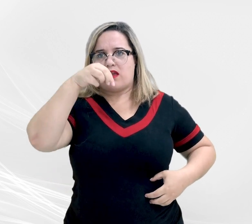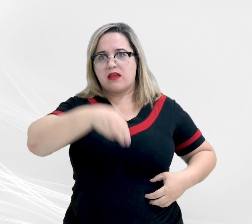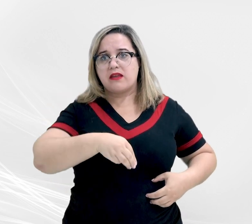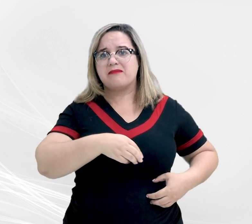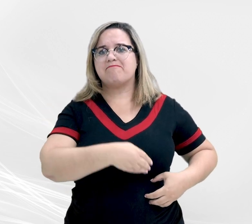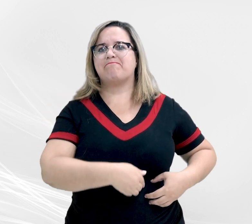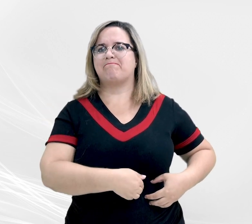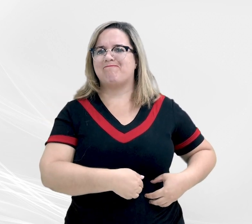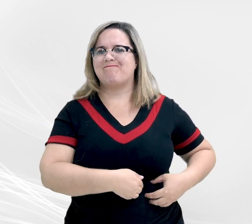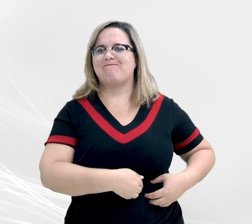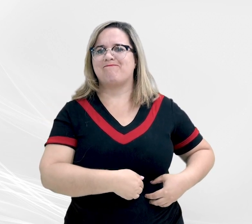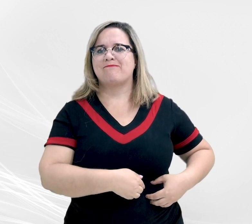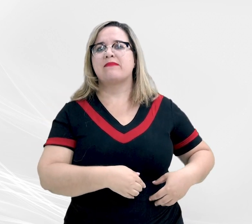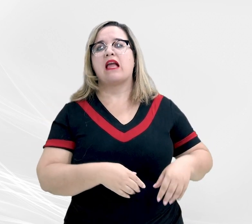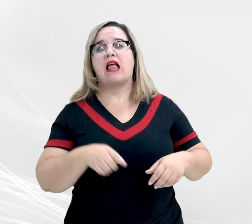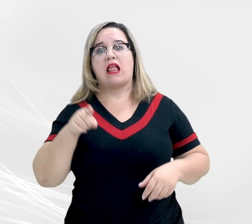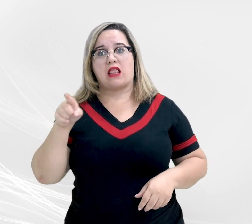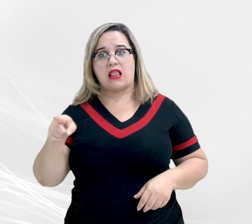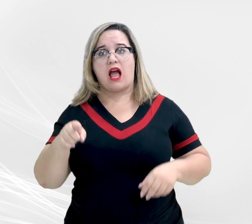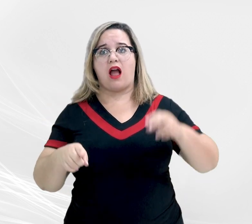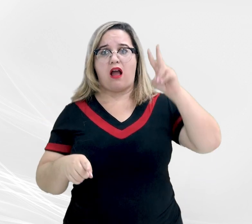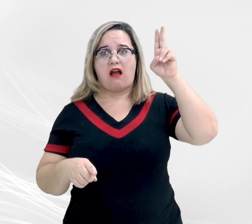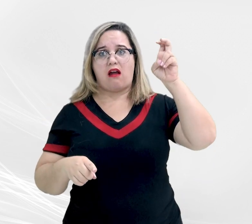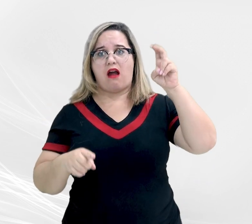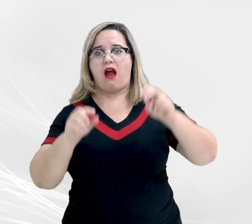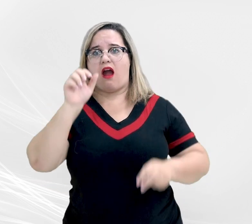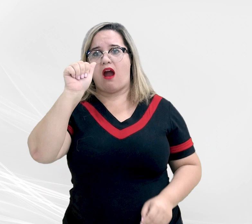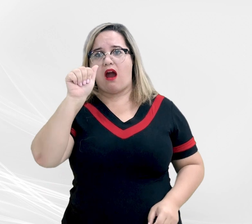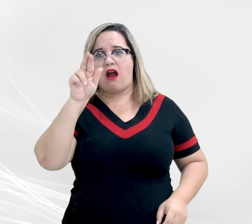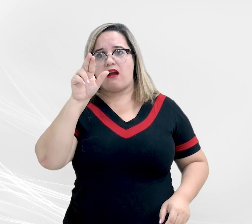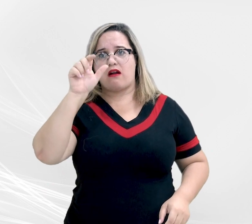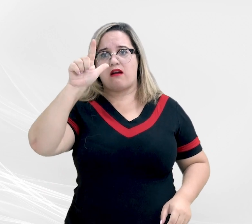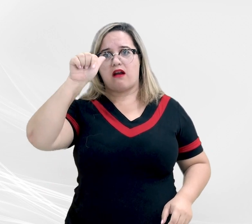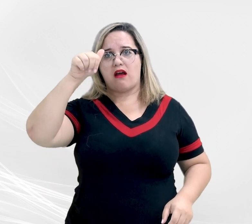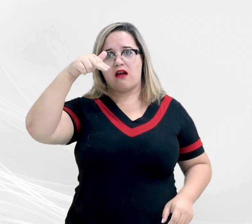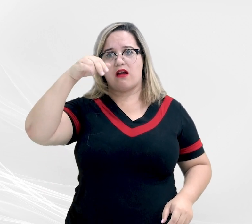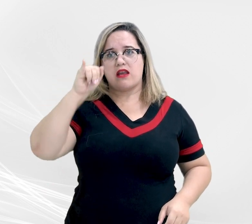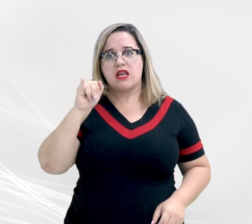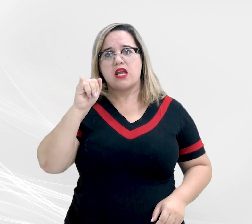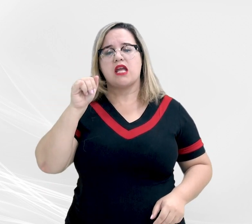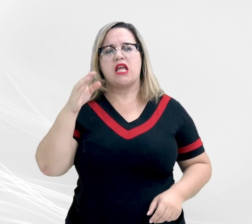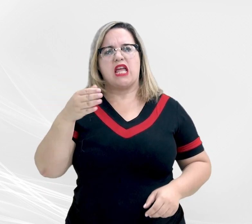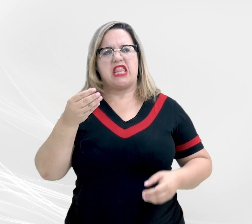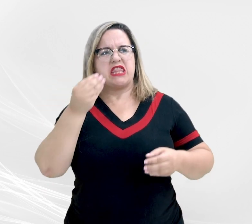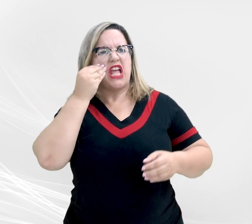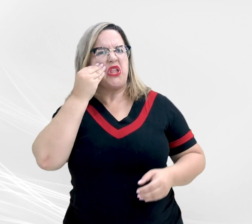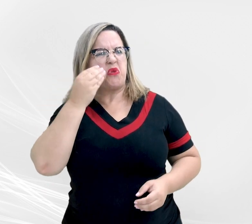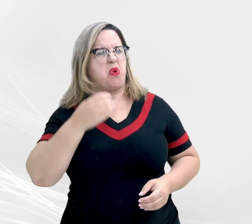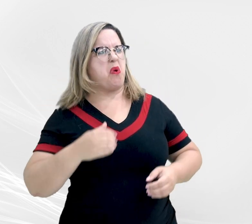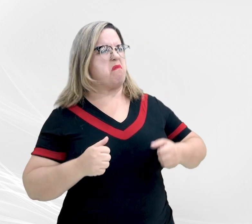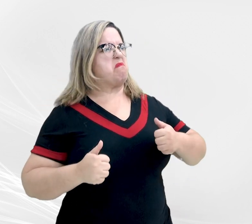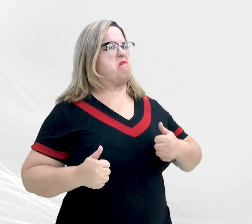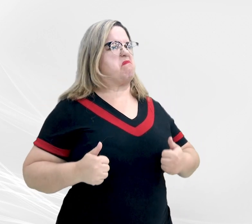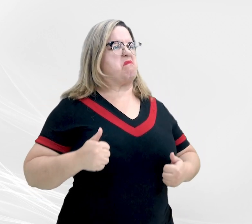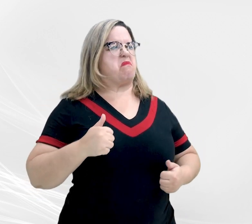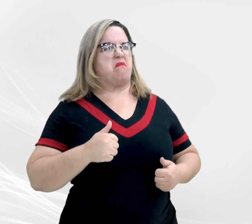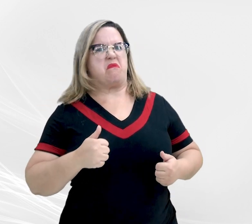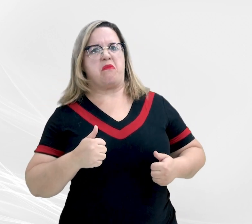Arlânio teria, abre aspas, se achado no direito de intimidar a vítima com a finalidade de receber uma